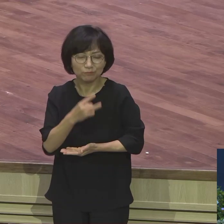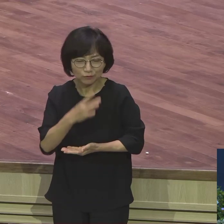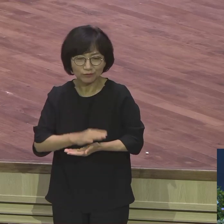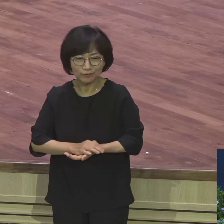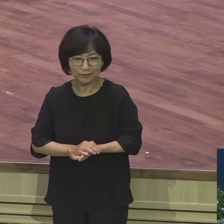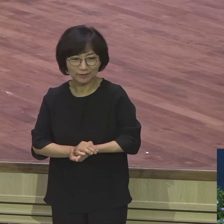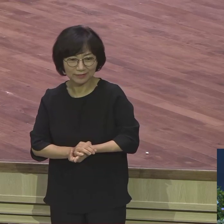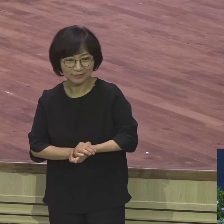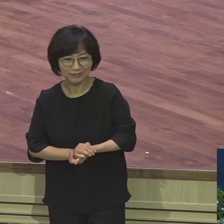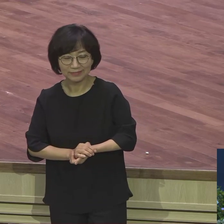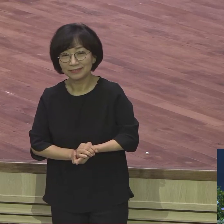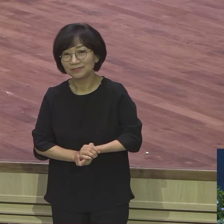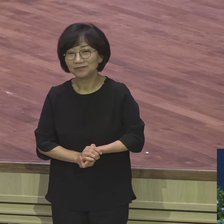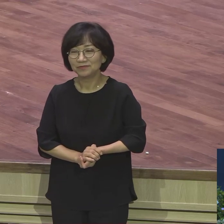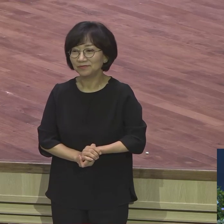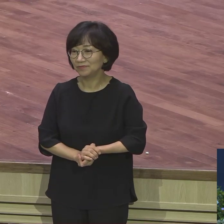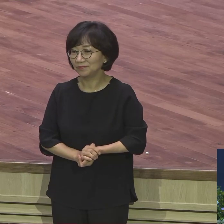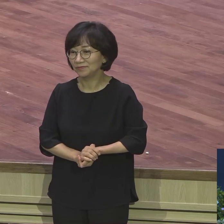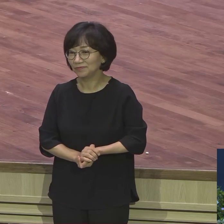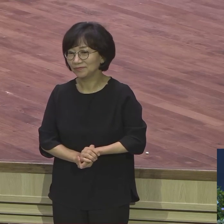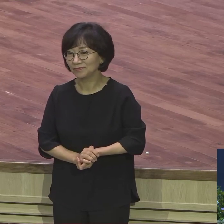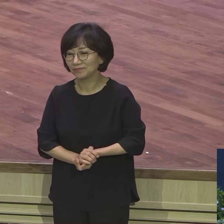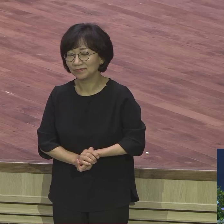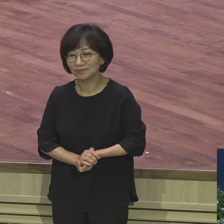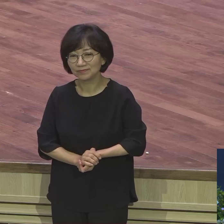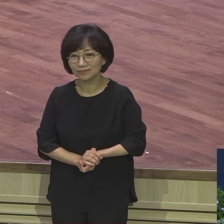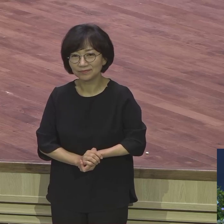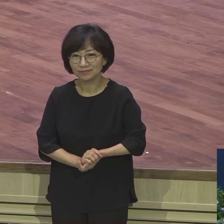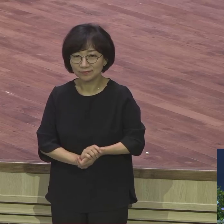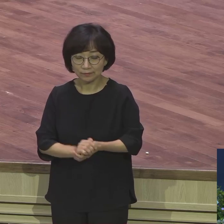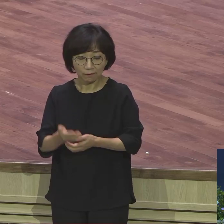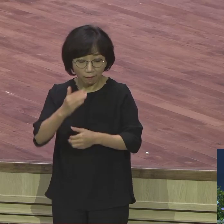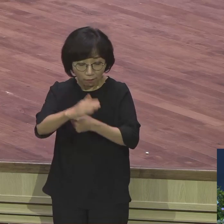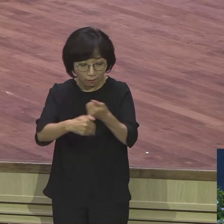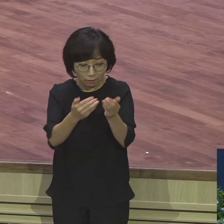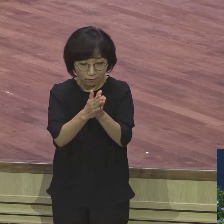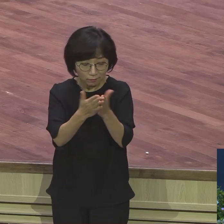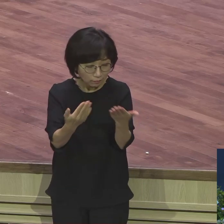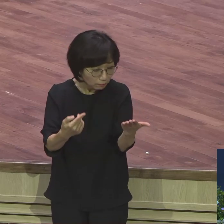그런데 지금 성경은 뭐라고 말하고 있어요? 형통한 자다. 노예인데.